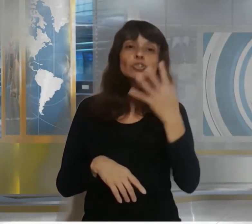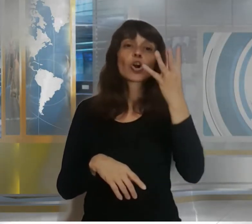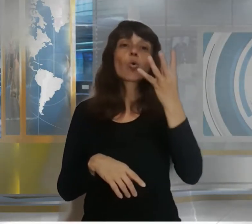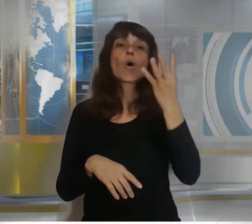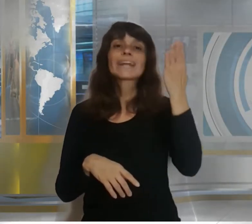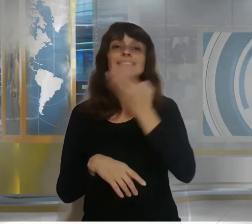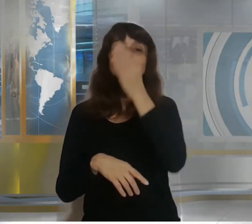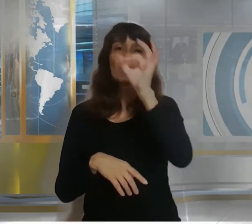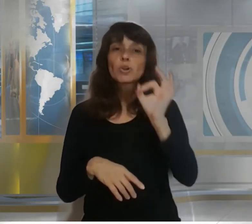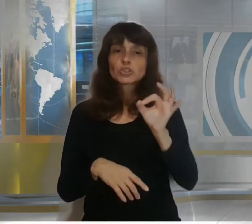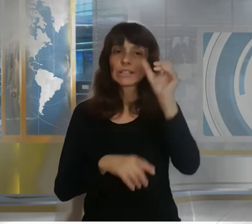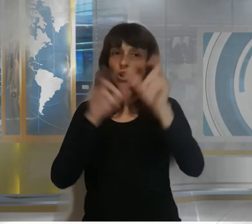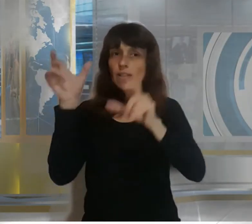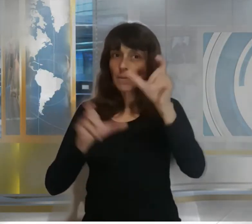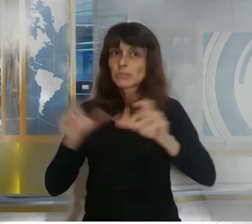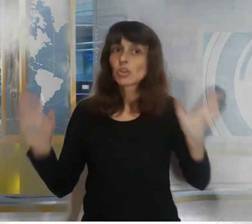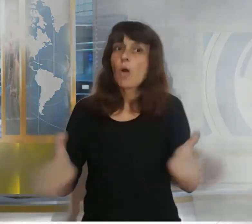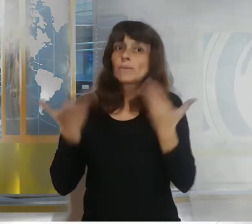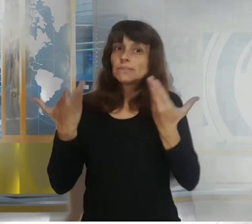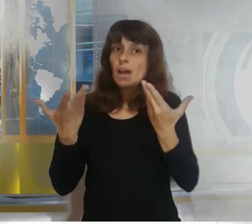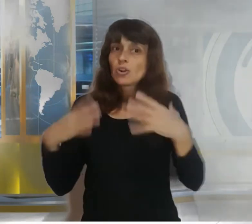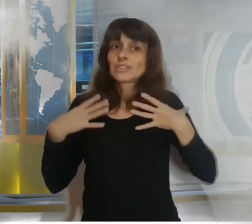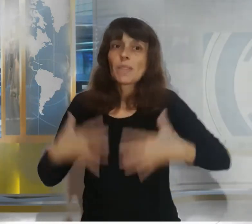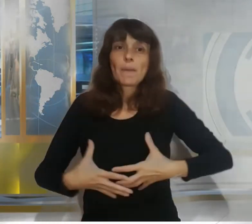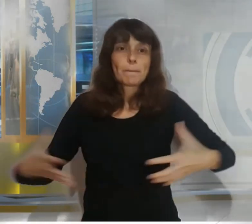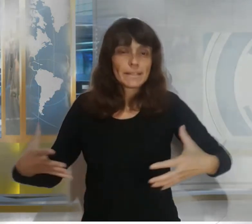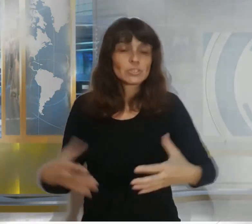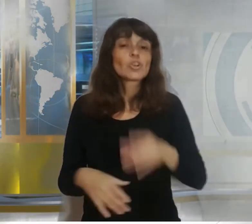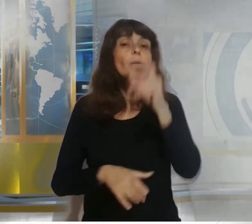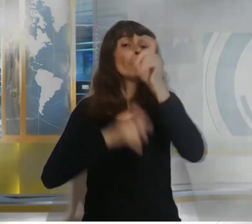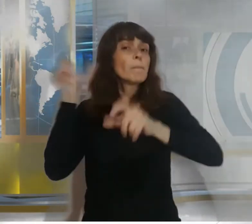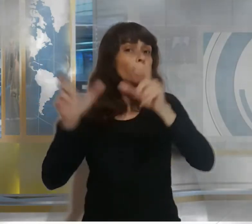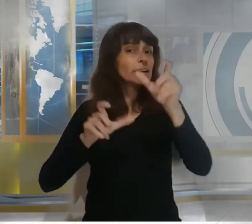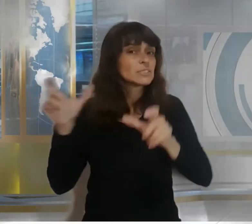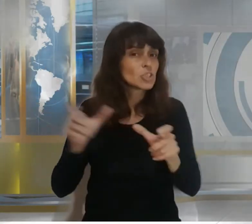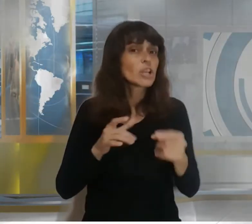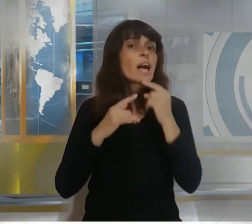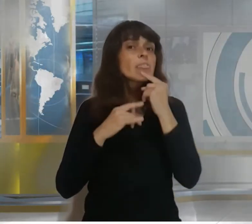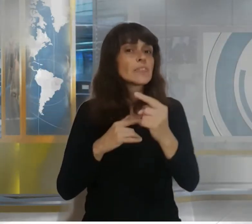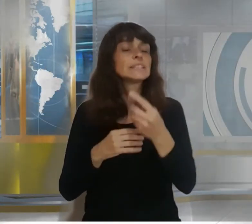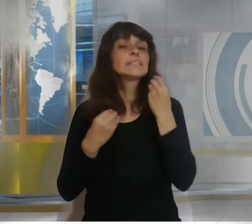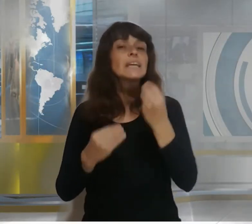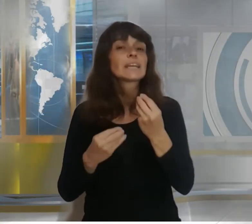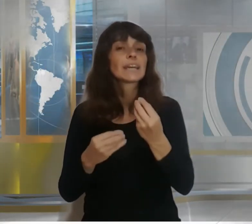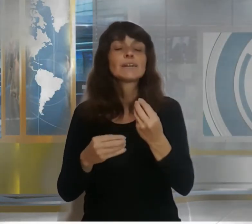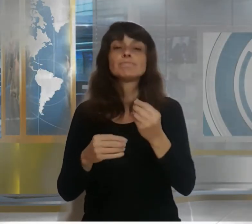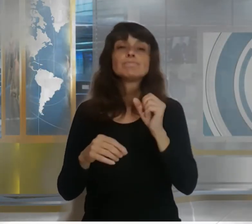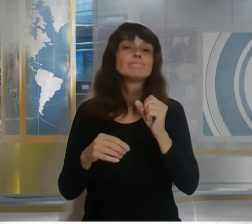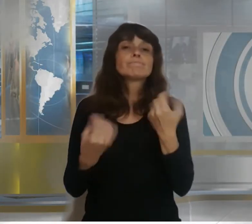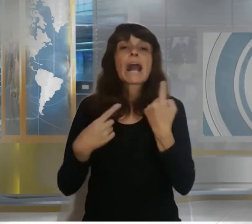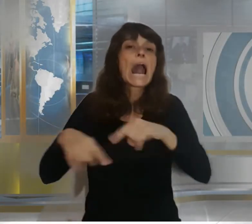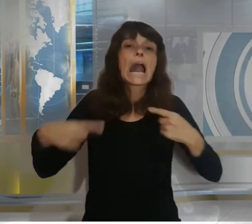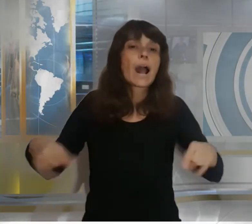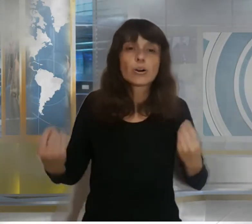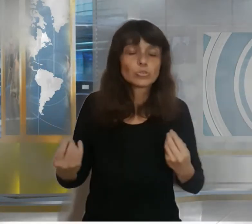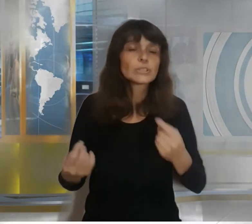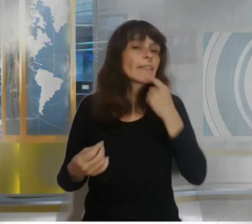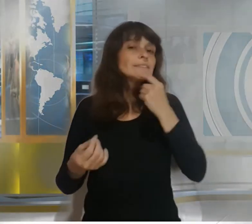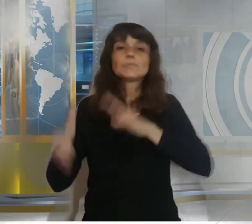% entre las causas que manifiestan quienes consultan aparecen principalmente la desorganización